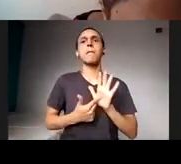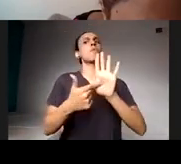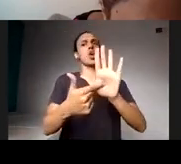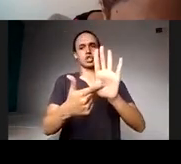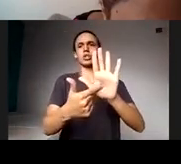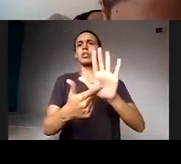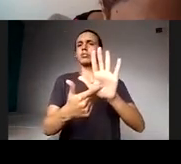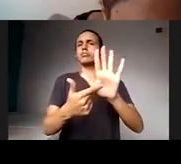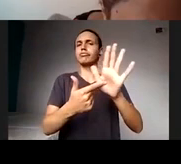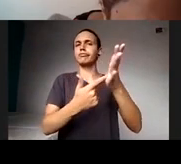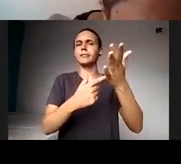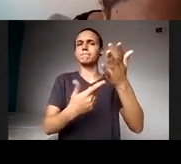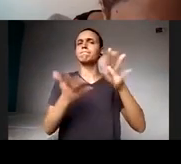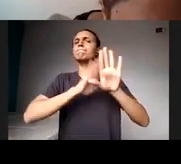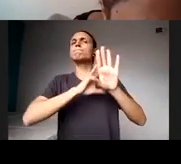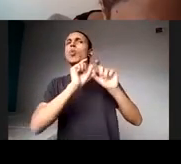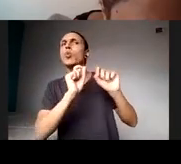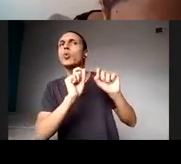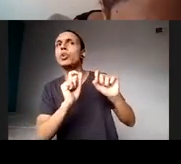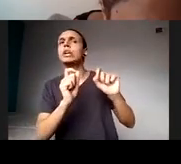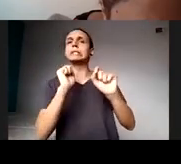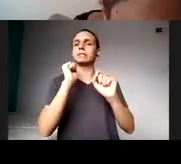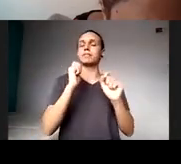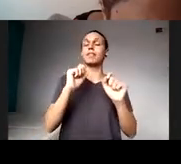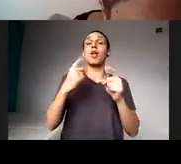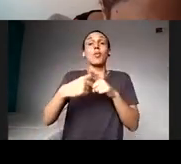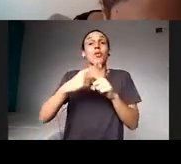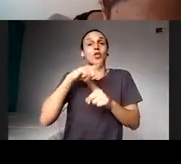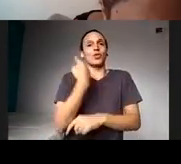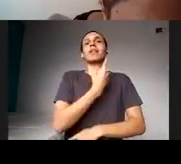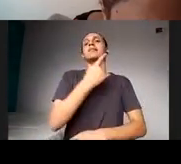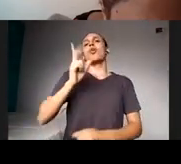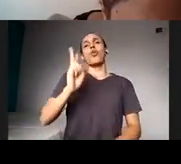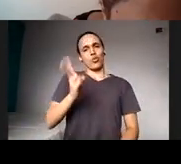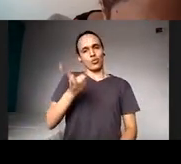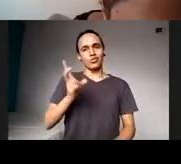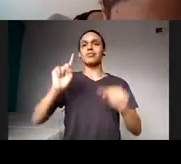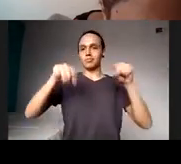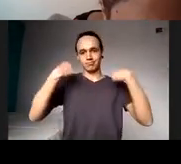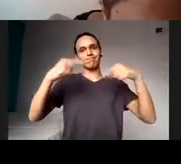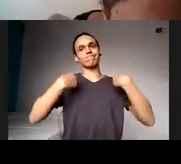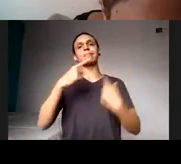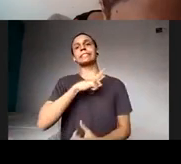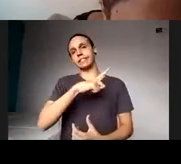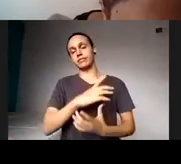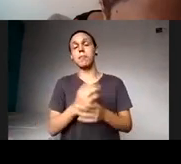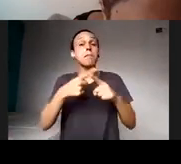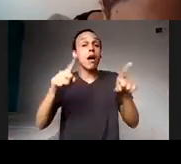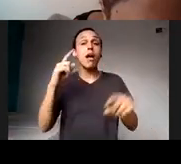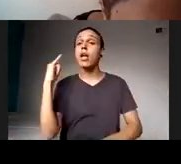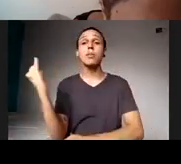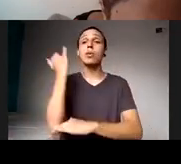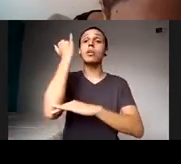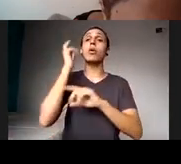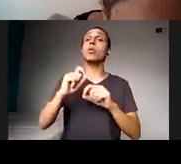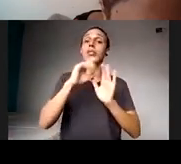porque, assim, a gente ainda tem muitos desafios nesse sentido. Agora, é importante dizer que a declaração da ONU,